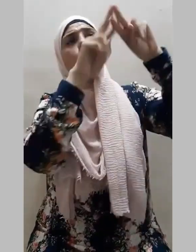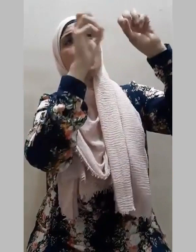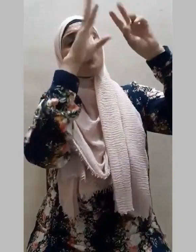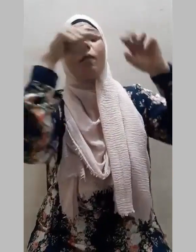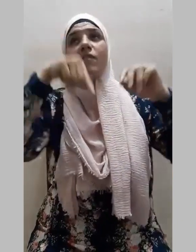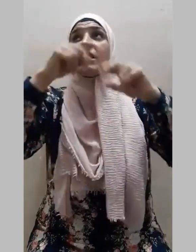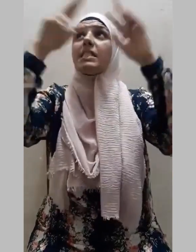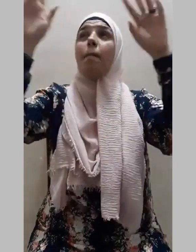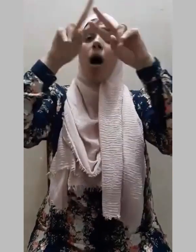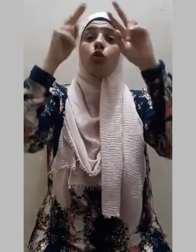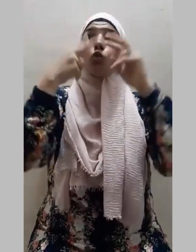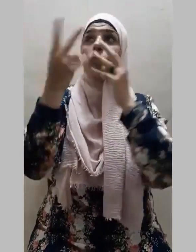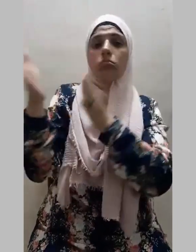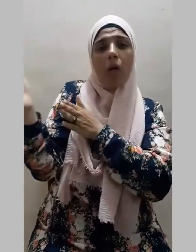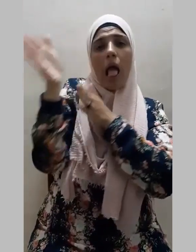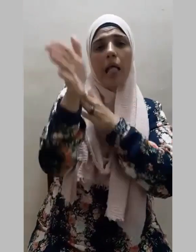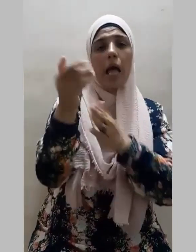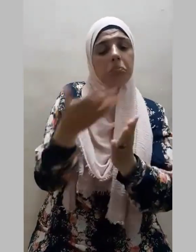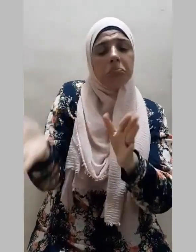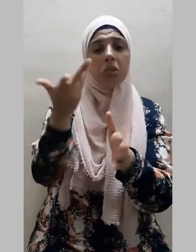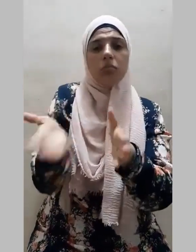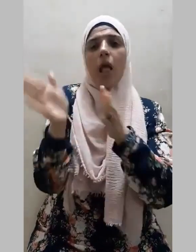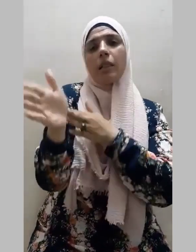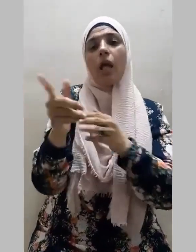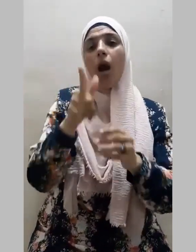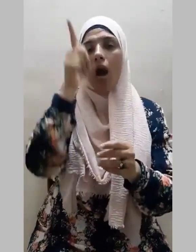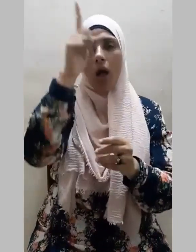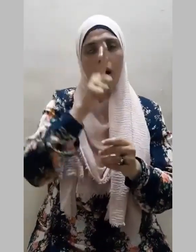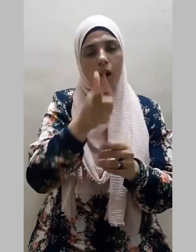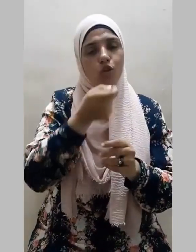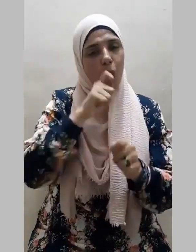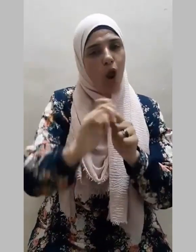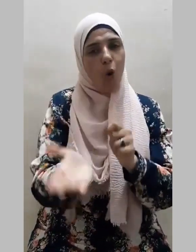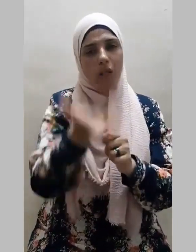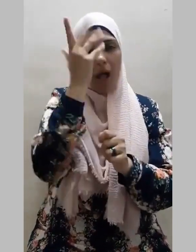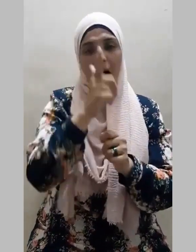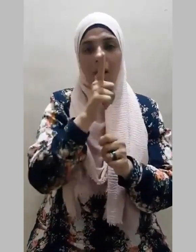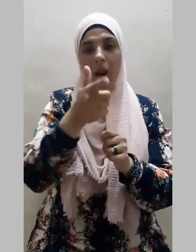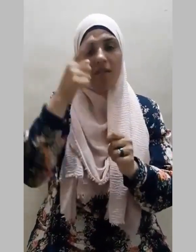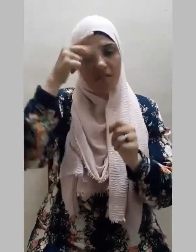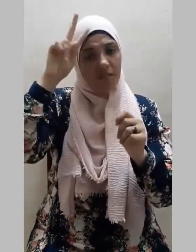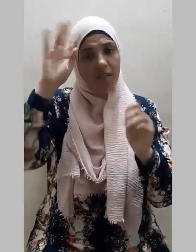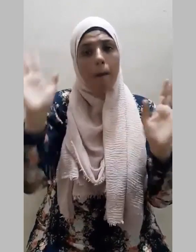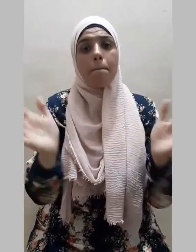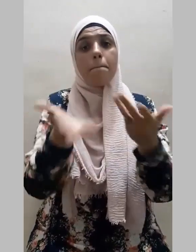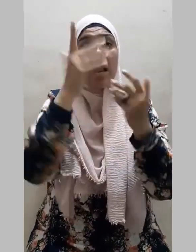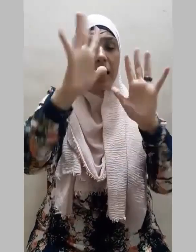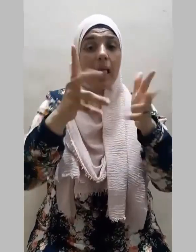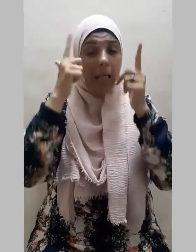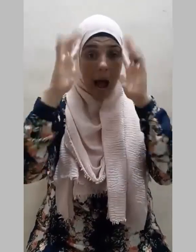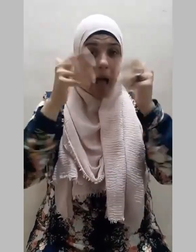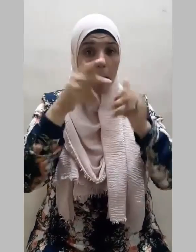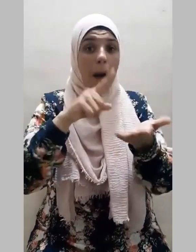يهتنى بهم قال تعالى أفمن يعلم أنما